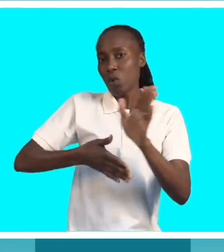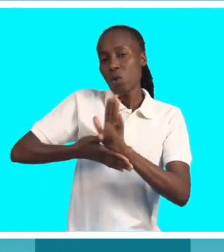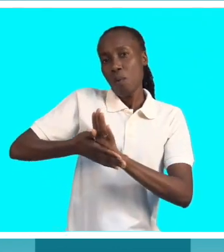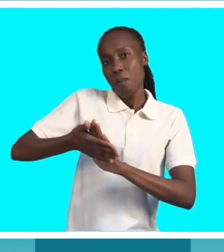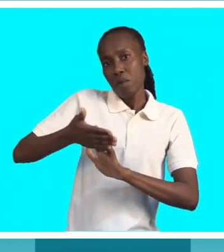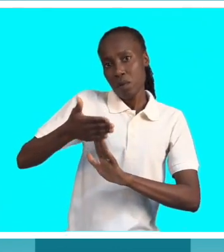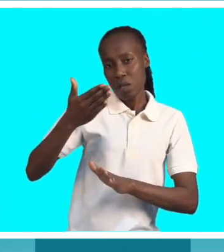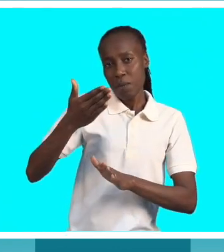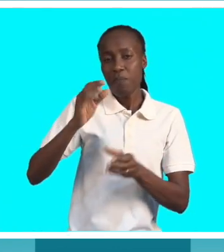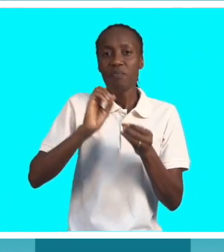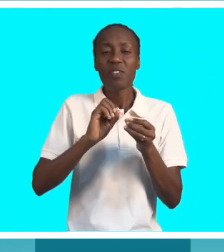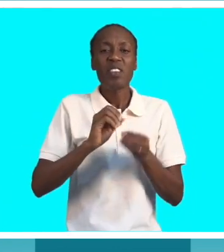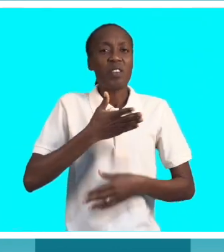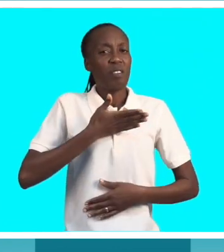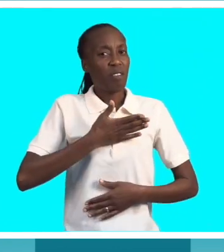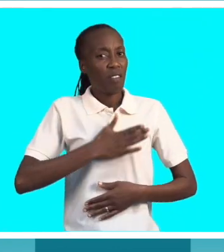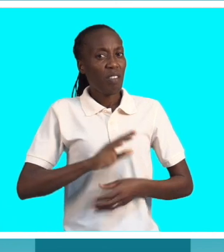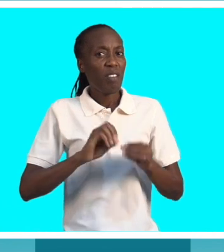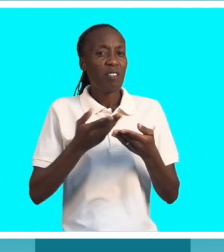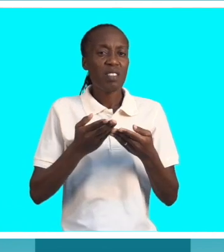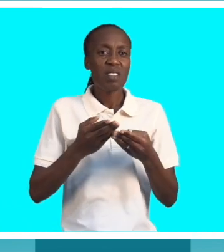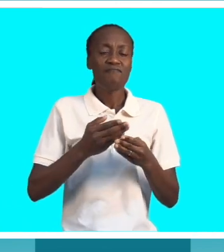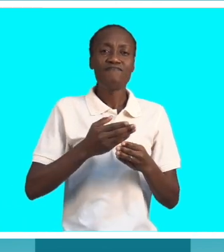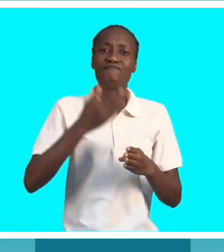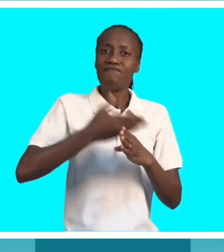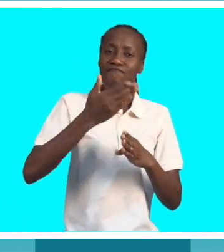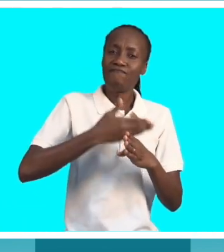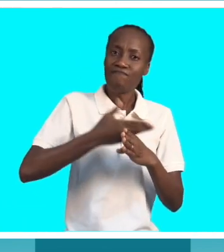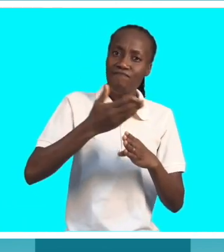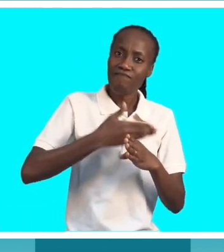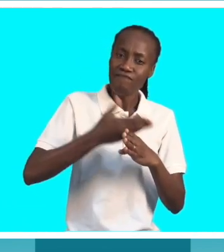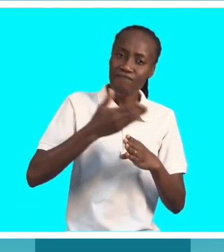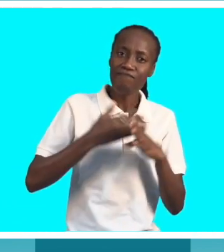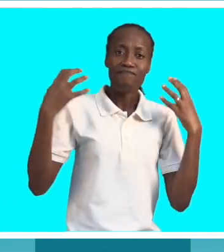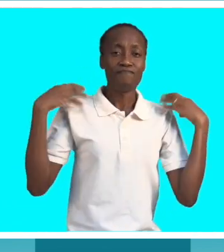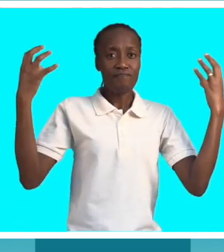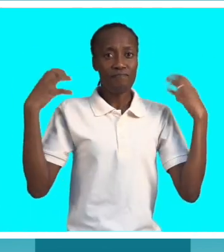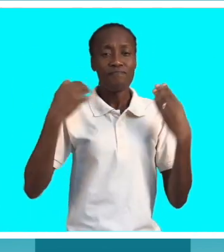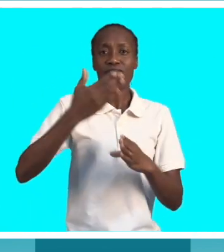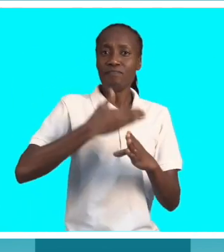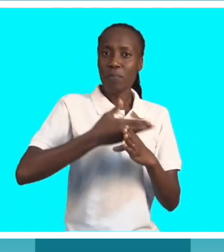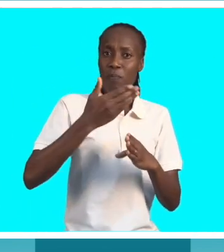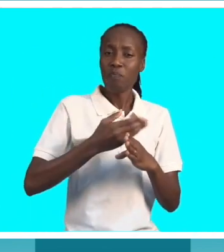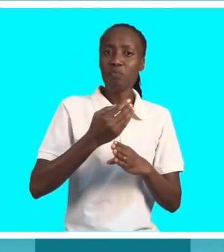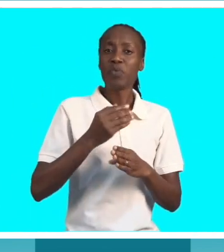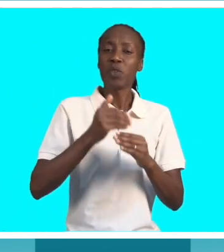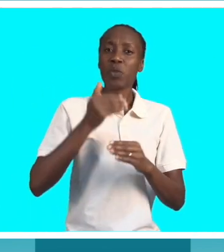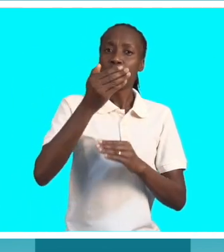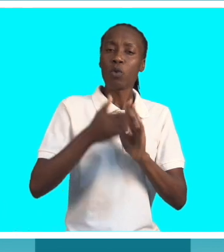comecei aquela coisa de treino, estrapia, treinar, treinar, treinar e aquilo já começou a